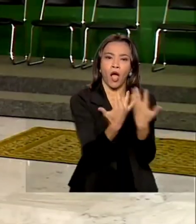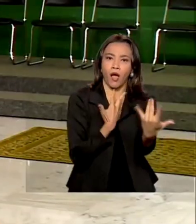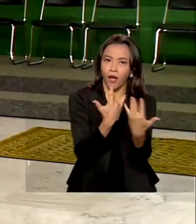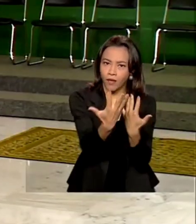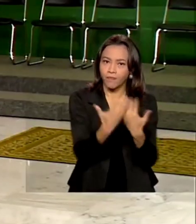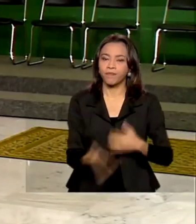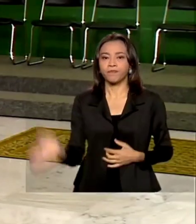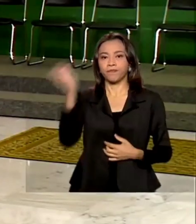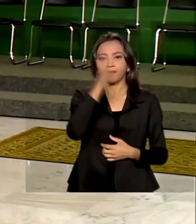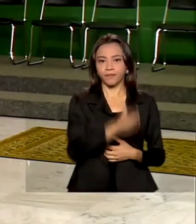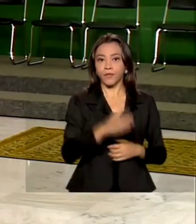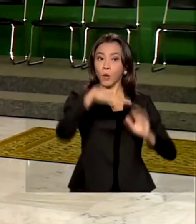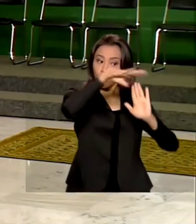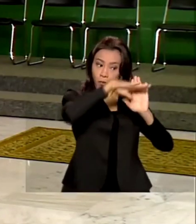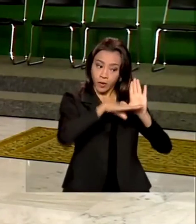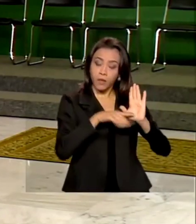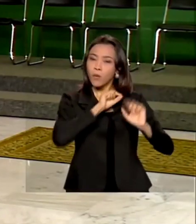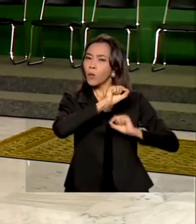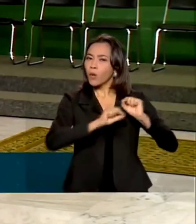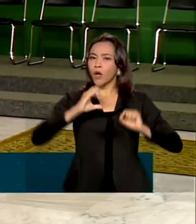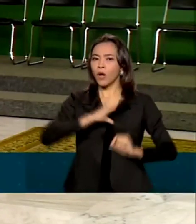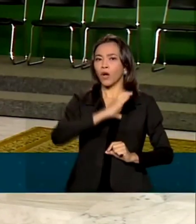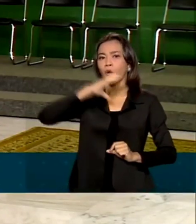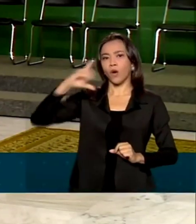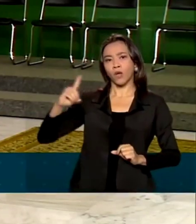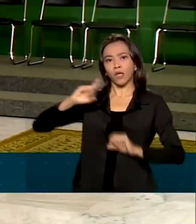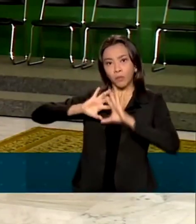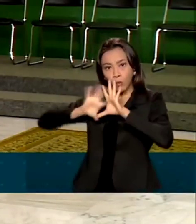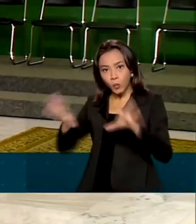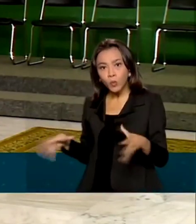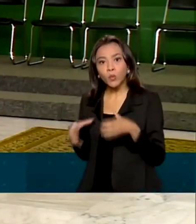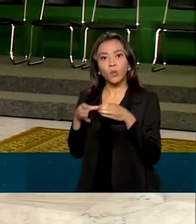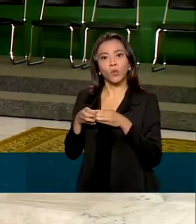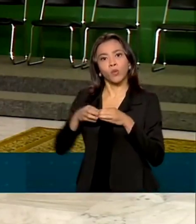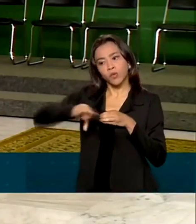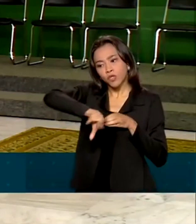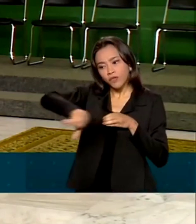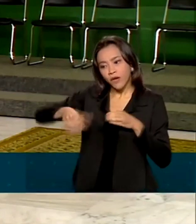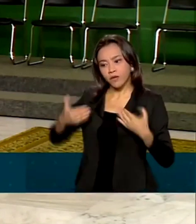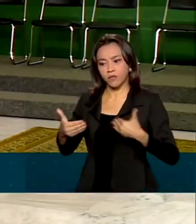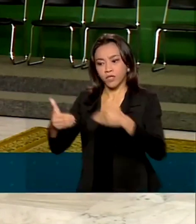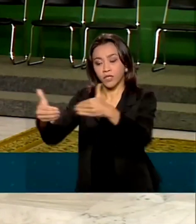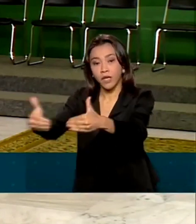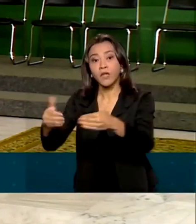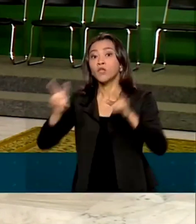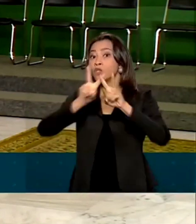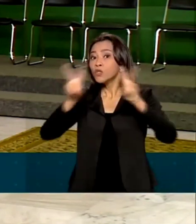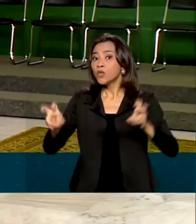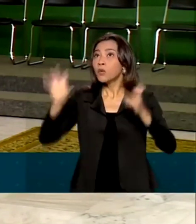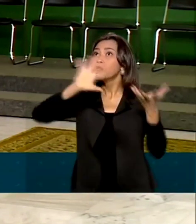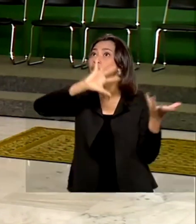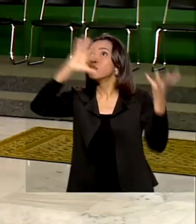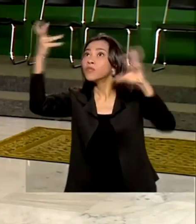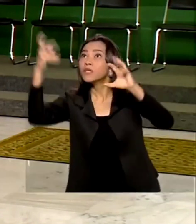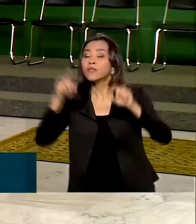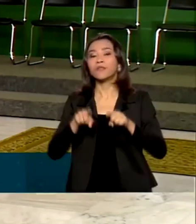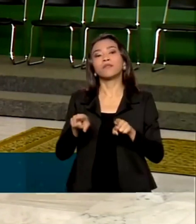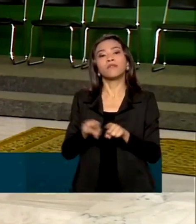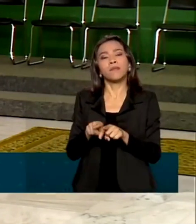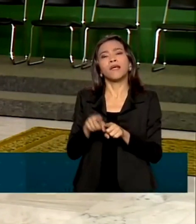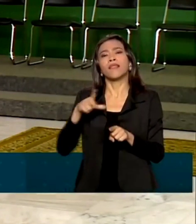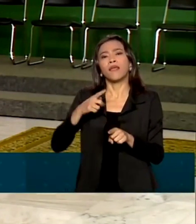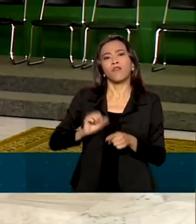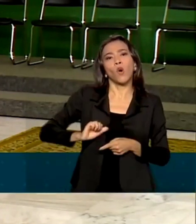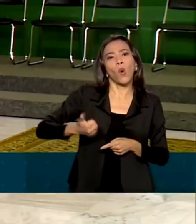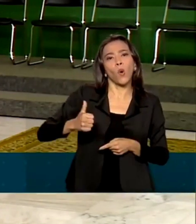O programa vai ser coordenado pelo Comitê Interministerial sobre Mudança do Clima e Crescimento Verde, integrado por